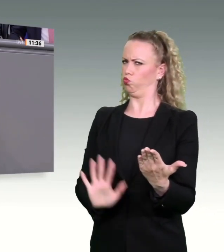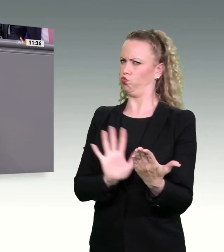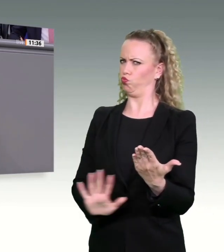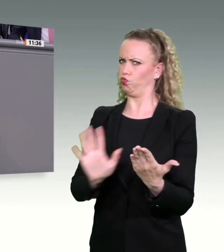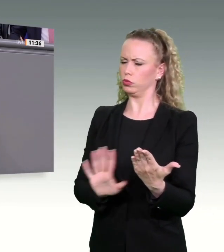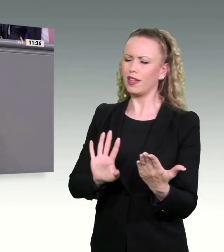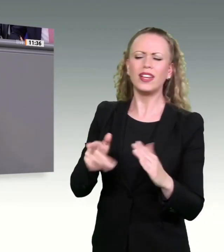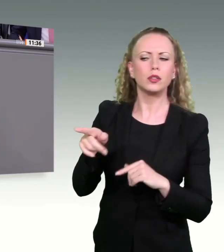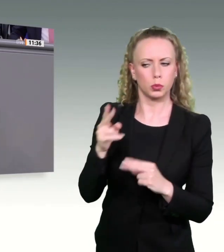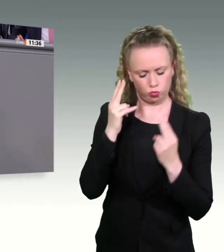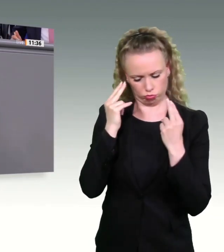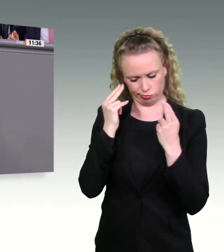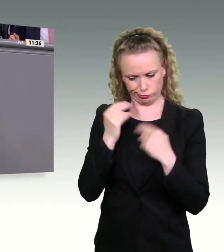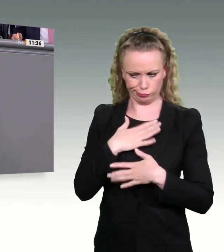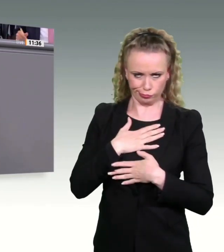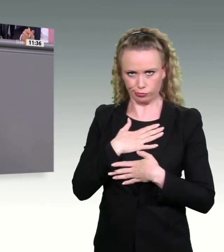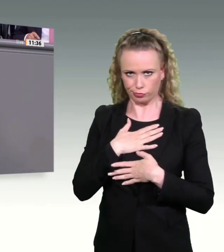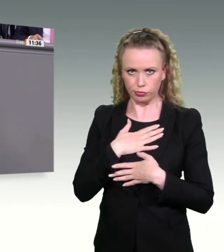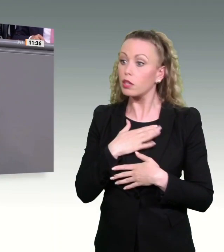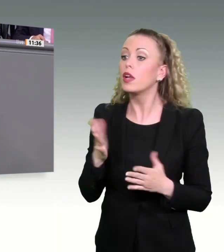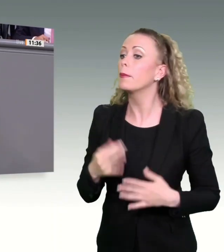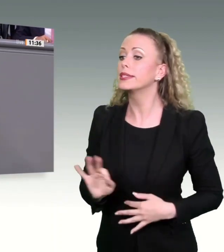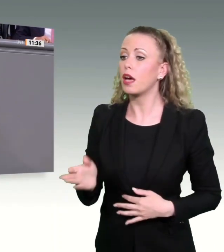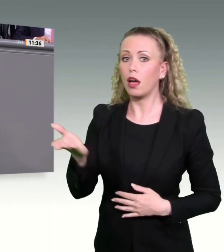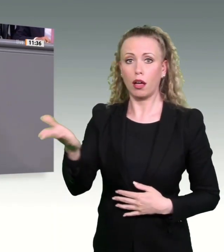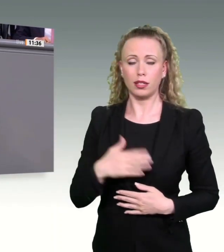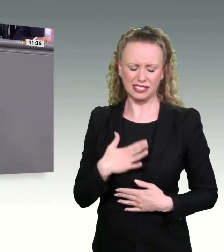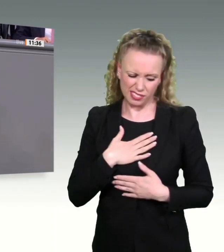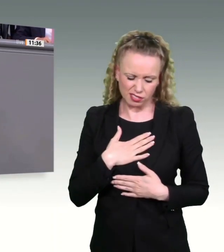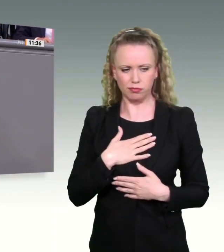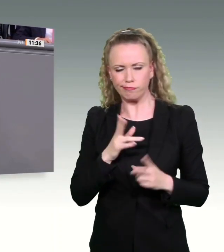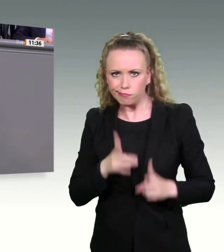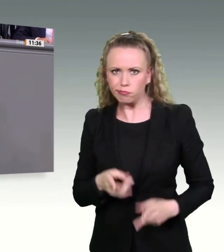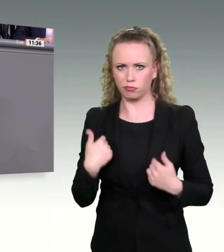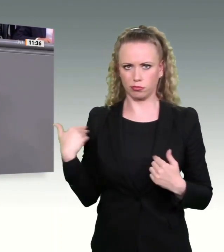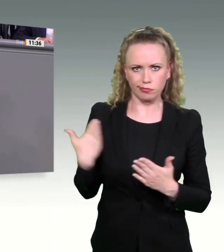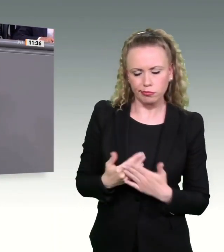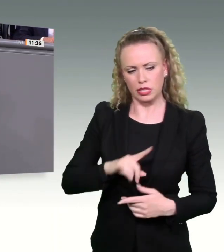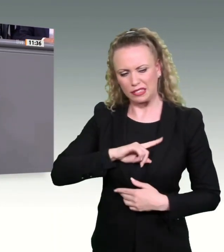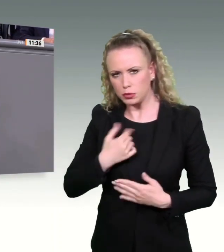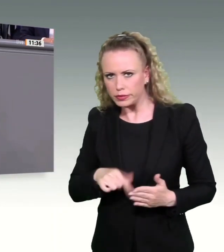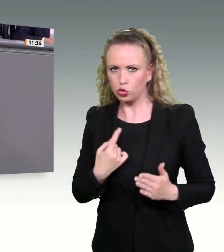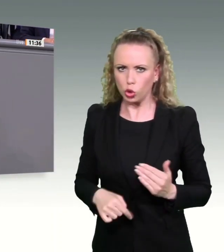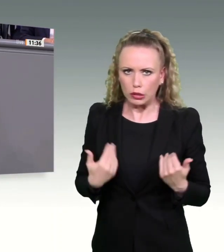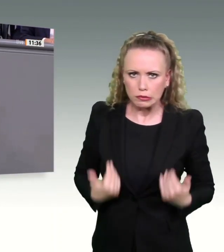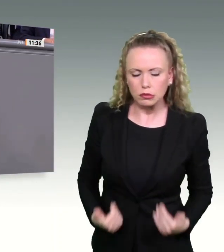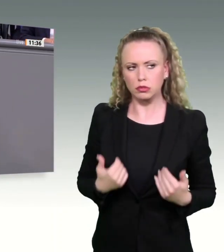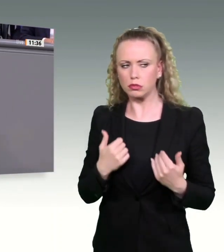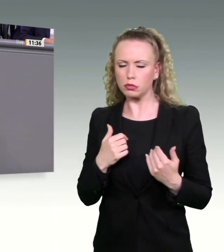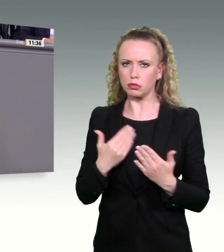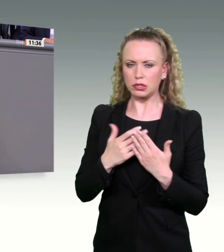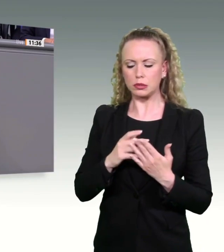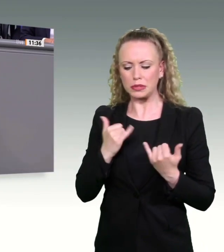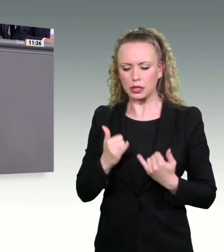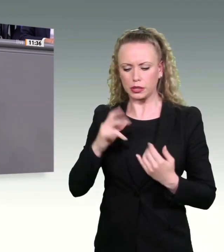Demut an die Sache gehen. Sie könnten zum Beispiel sagen, dass das so ist, haben wir es selbst verursacht, dann wäre es glaubwürdiger. Und jetzt haben wir einen Wandel vollzogen. Das